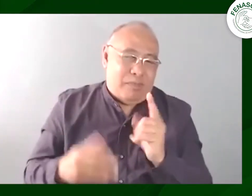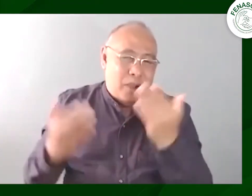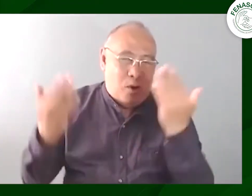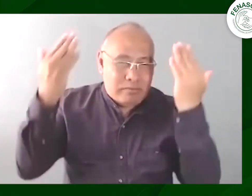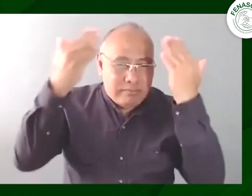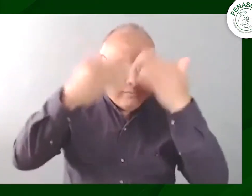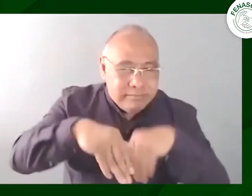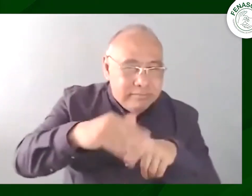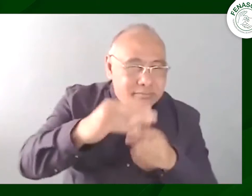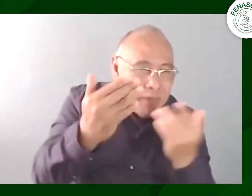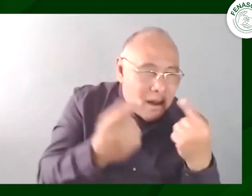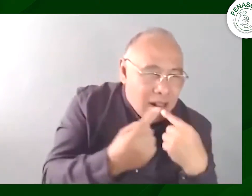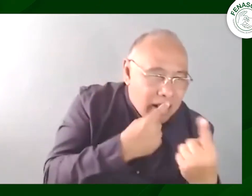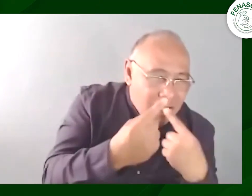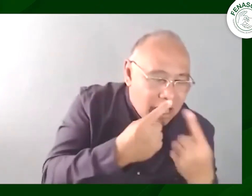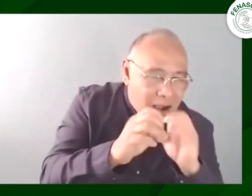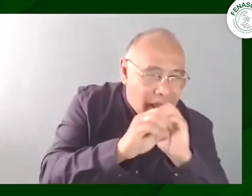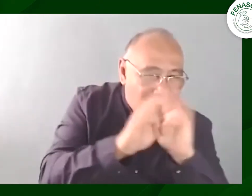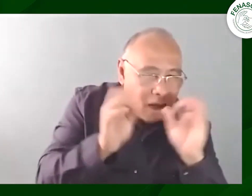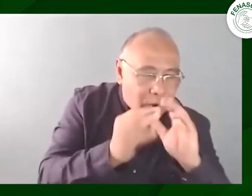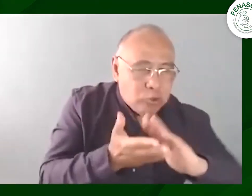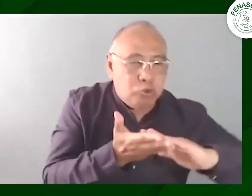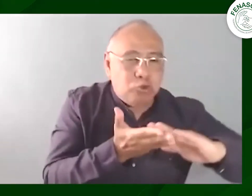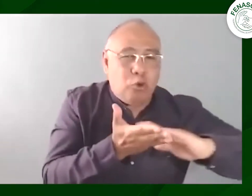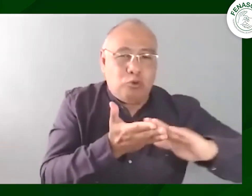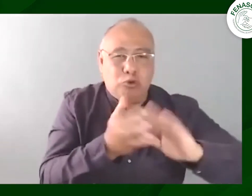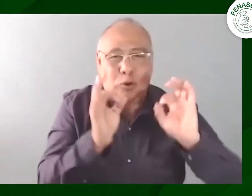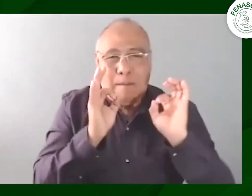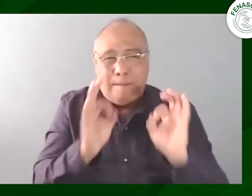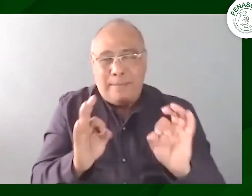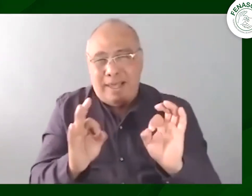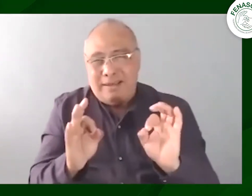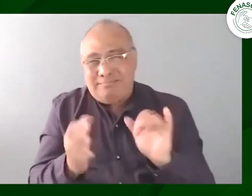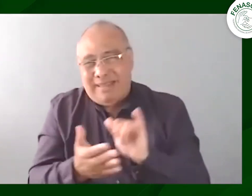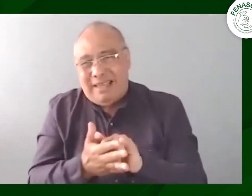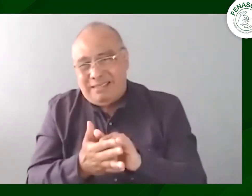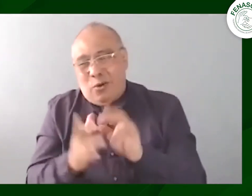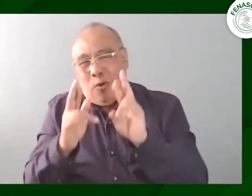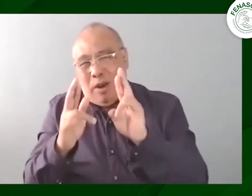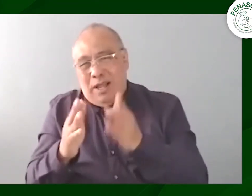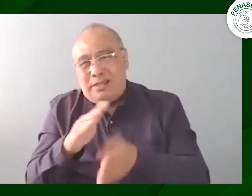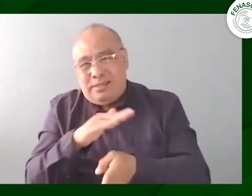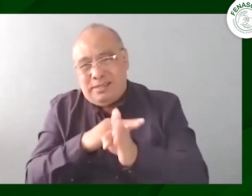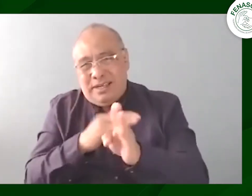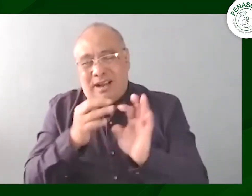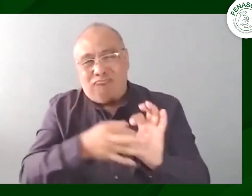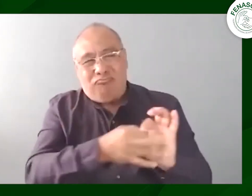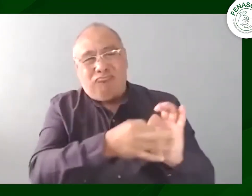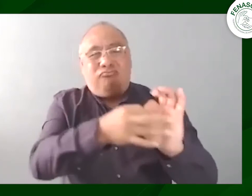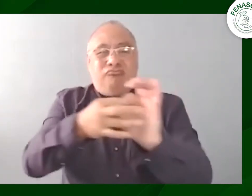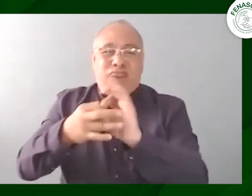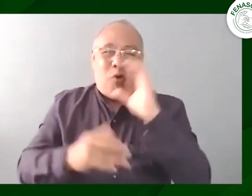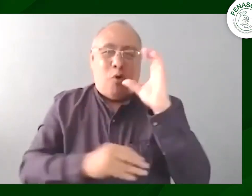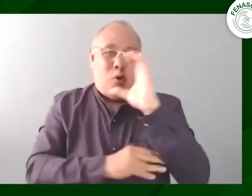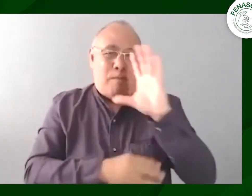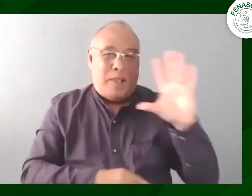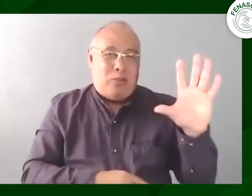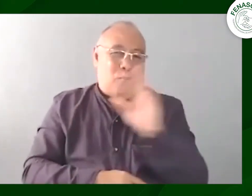exacto y no dividirnos o empezar a hacer este tipo de críticas públicas cuando lo hablamos cuando lo dialogamos pues las